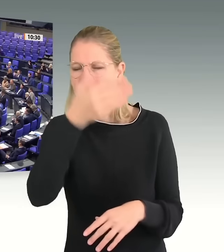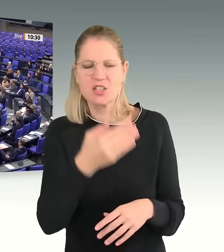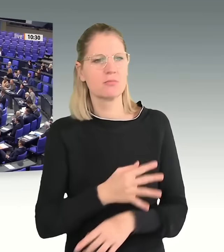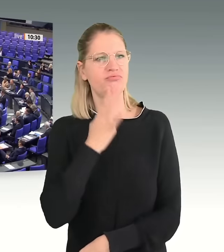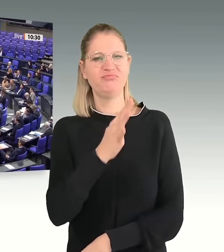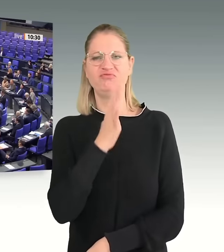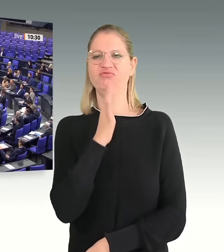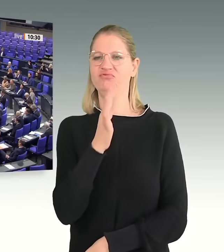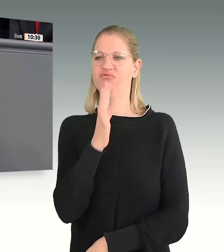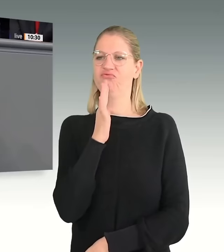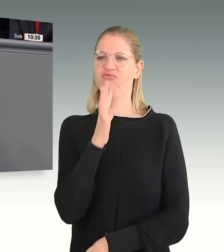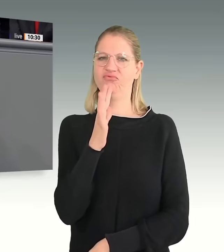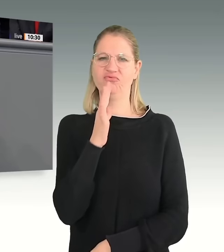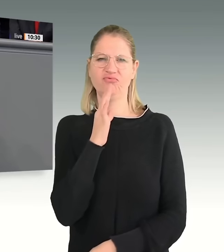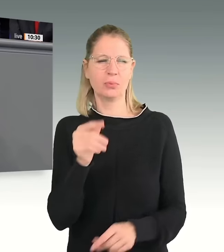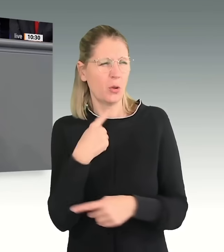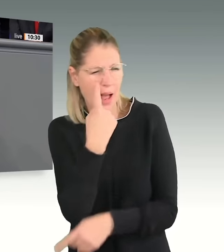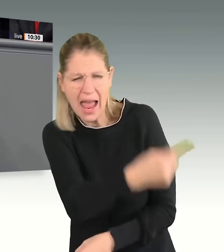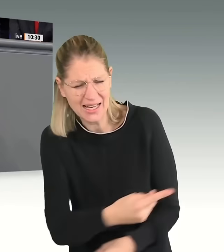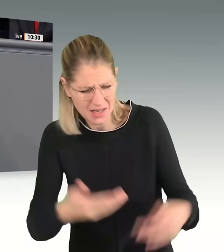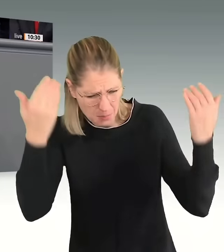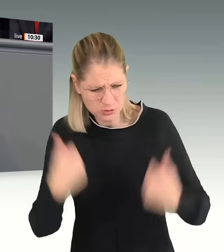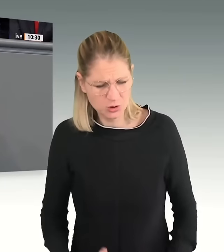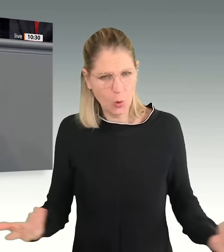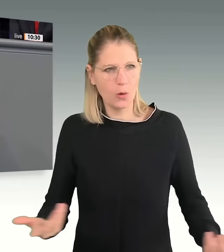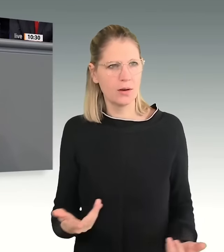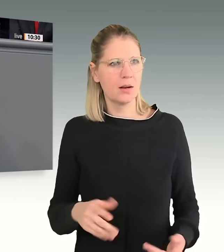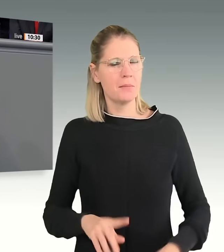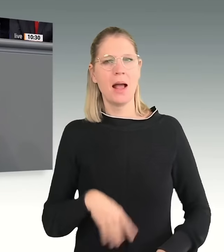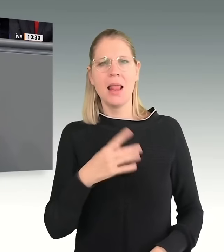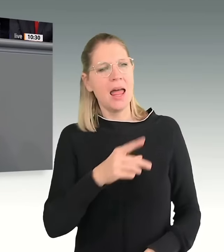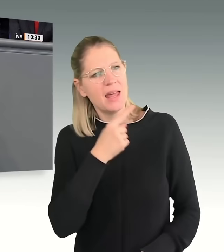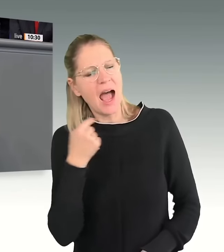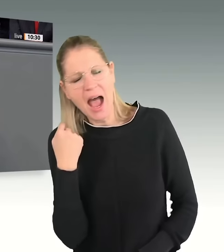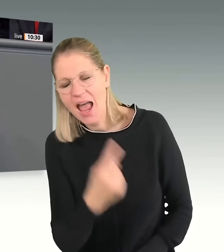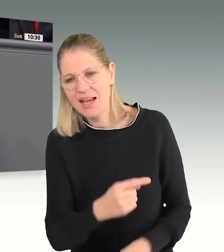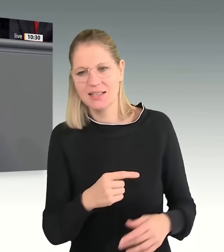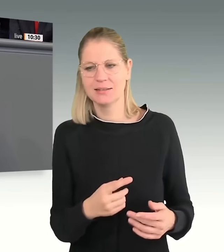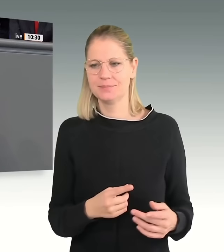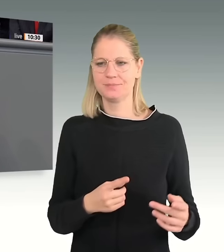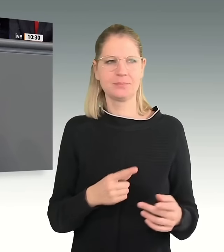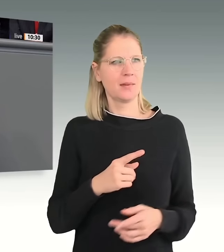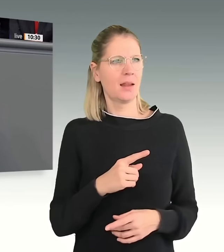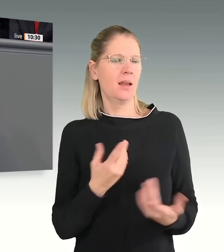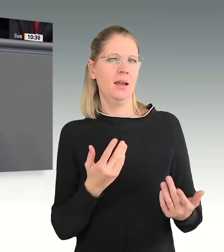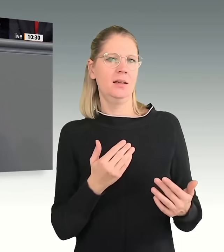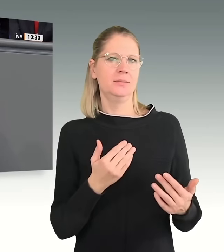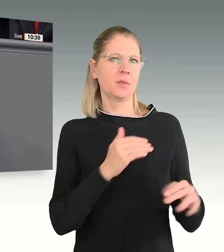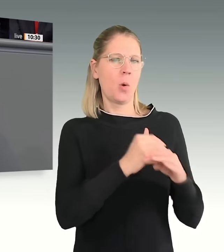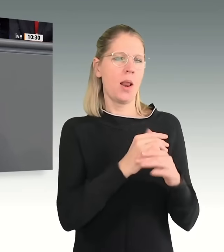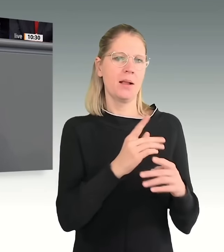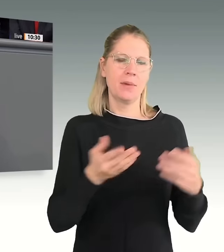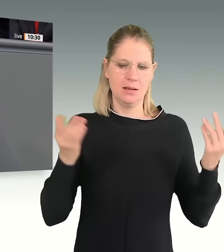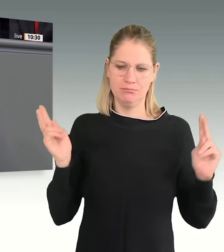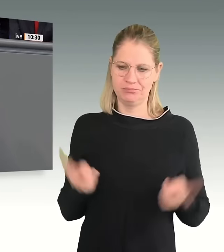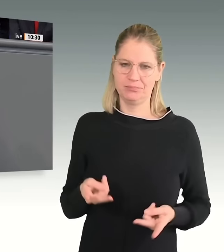Stellen Sie sich eigentlich auch an die Seite der Kolleginnen und Kollegen aus Ihren eigenen Reihen, auf die es diese Leute hier abgesehen haben. Was ist mit Ihren eigenen